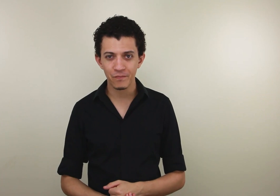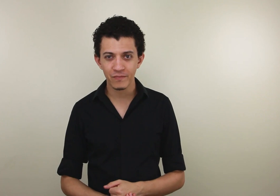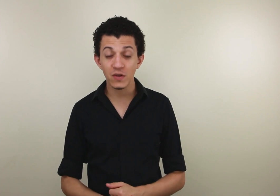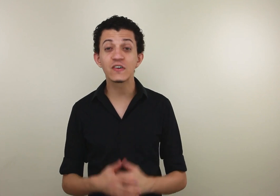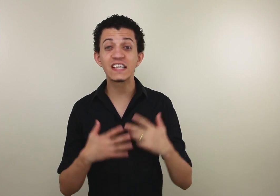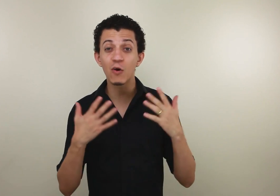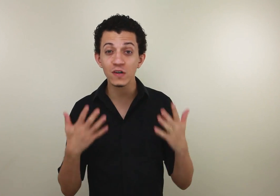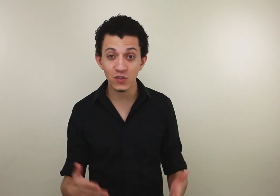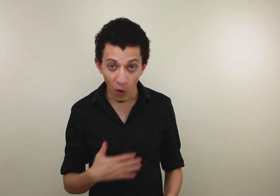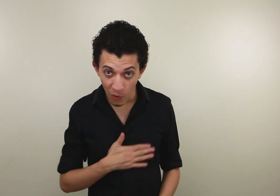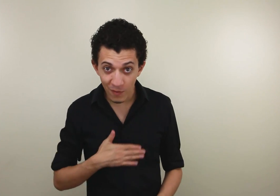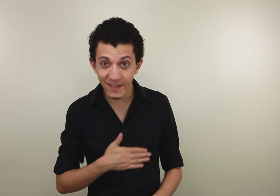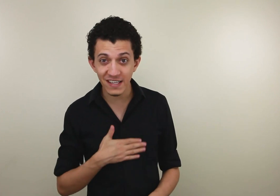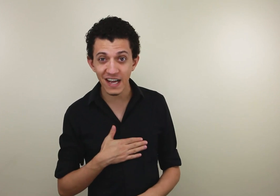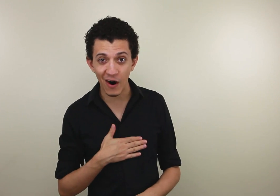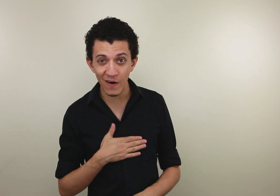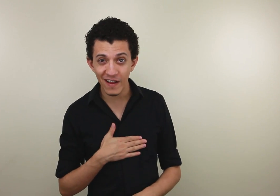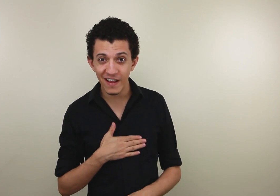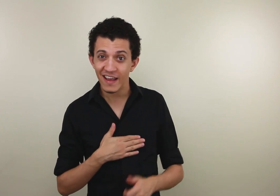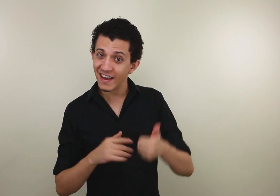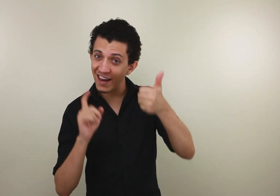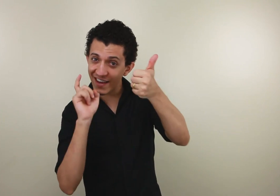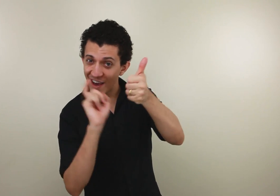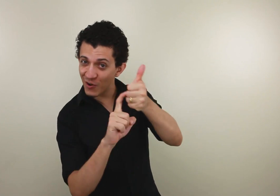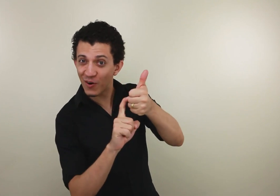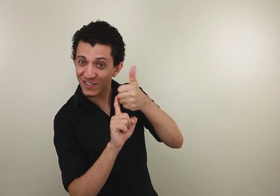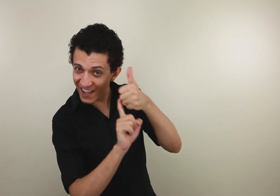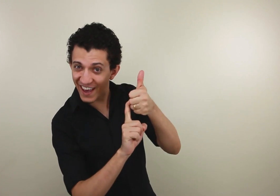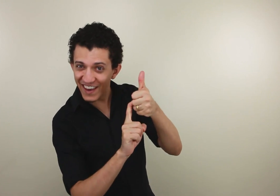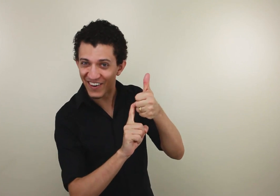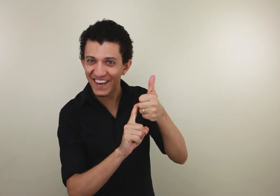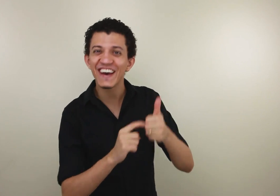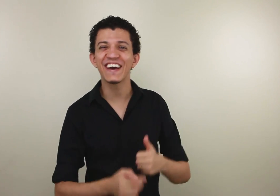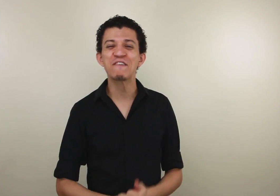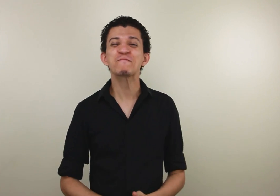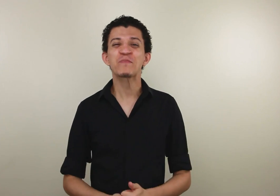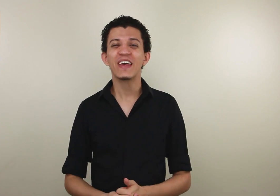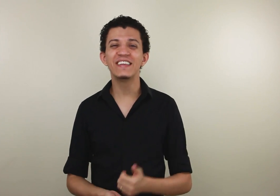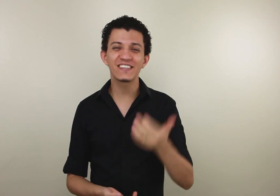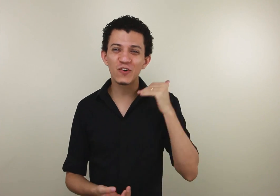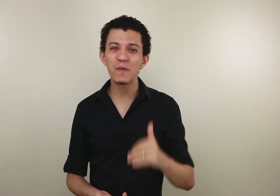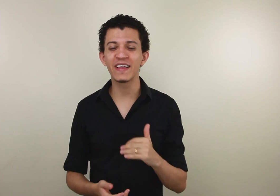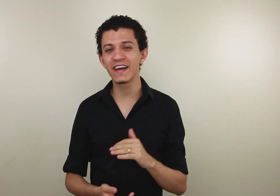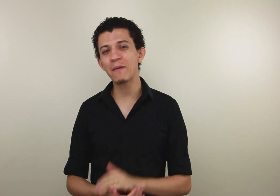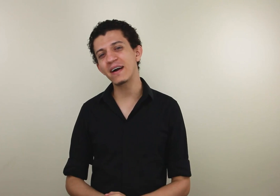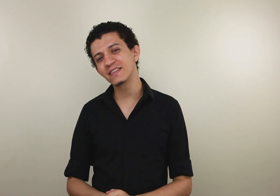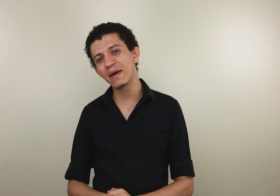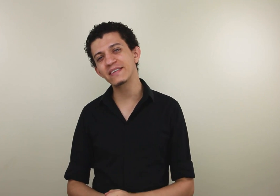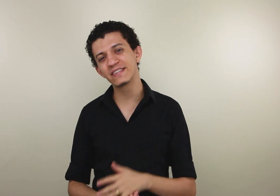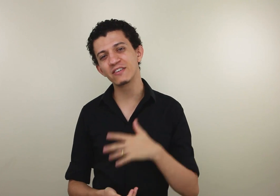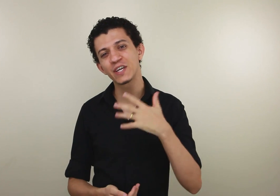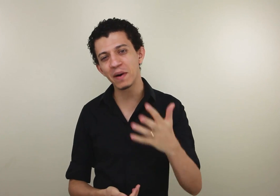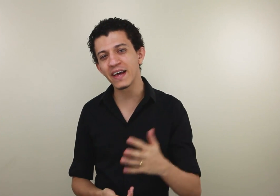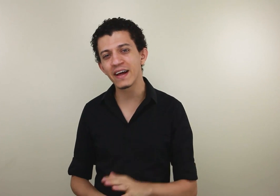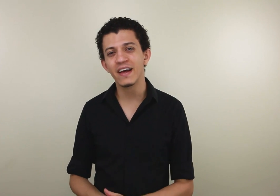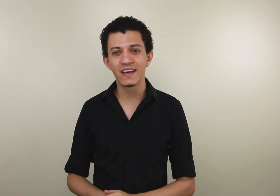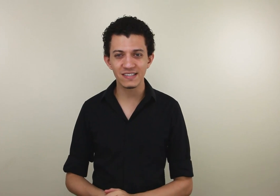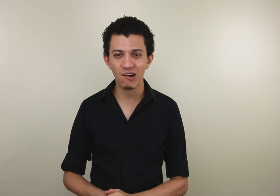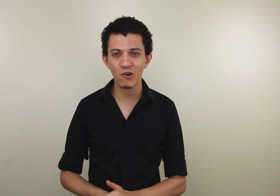Então se você gostou dessa aula Clique aí no gostei Ok? E deixe seu comentário aqui abaixo também Dizendo de que maneira Que essa aula